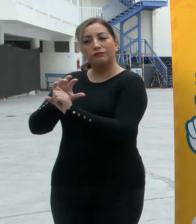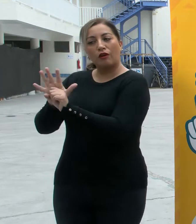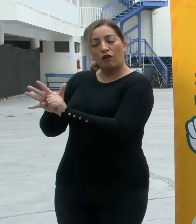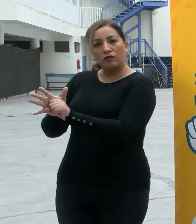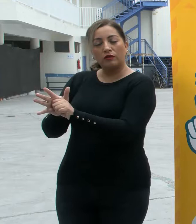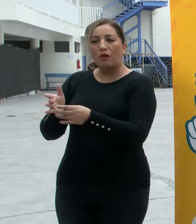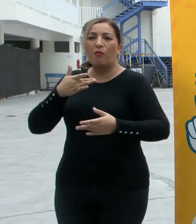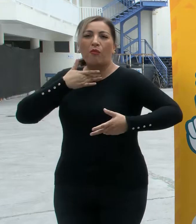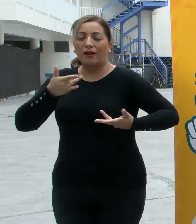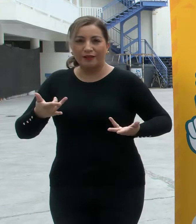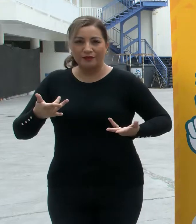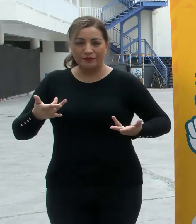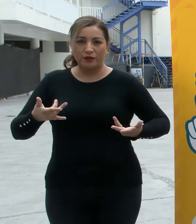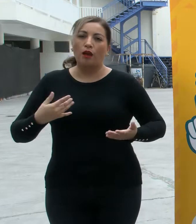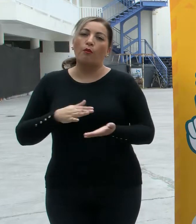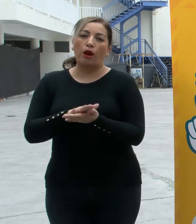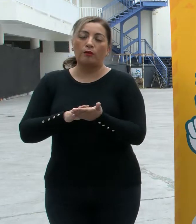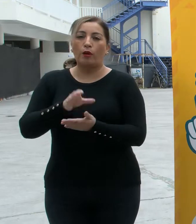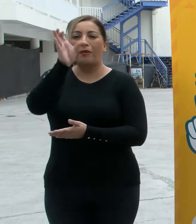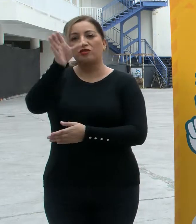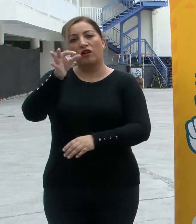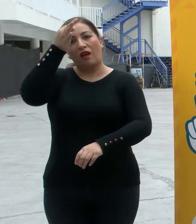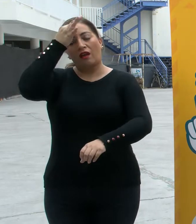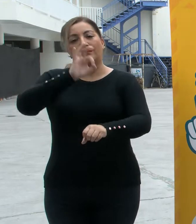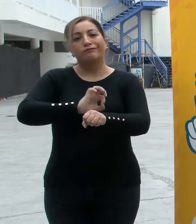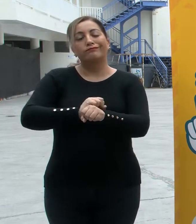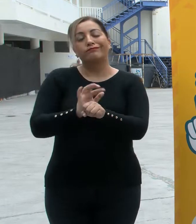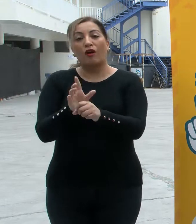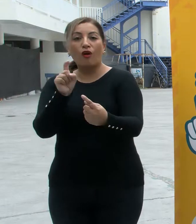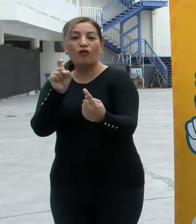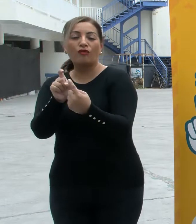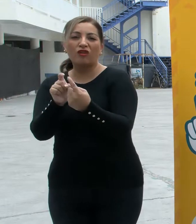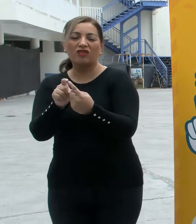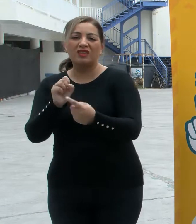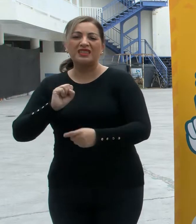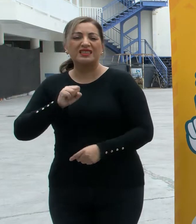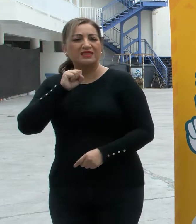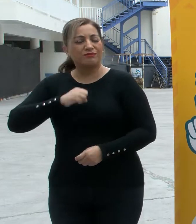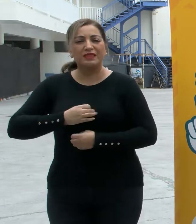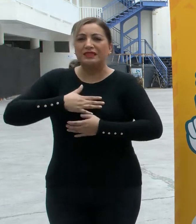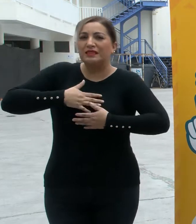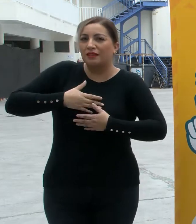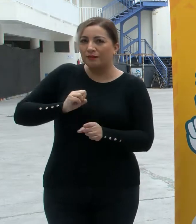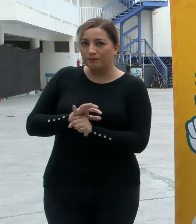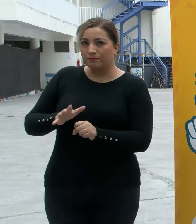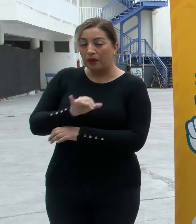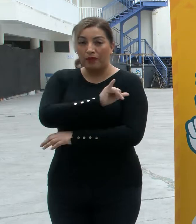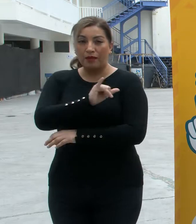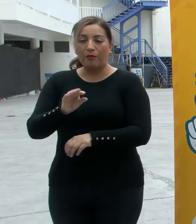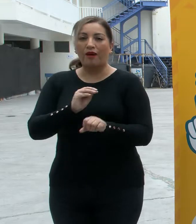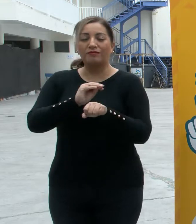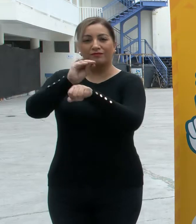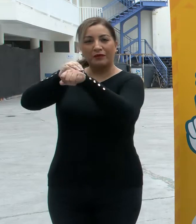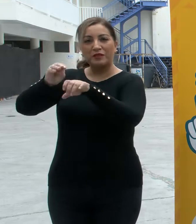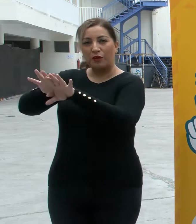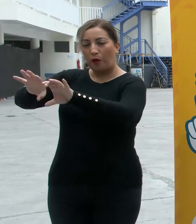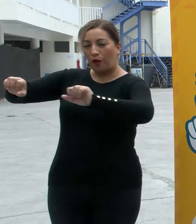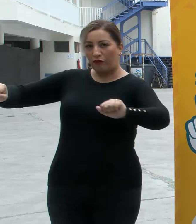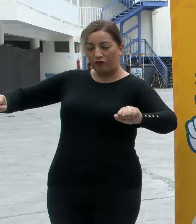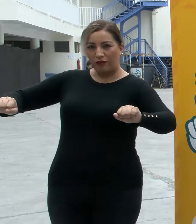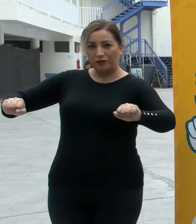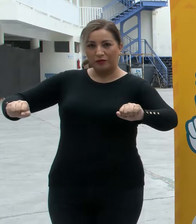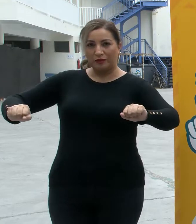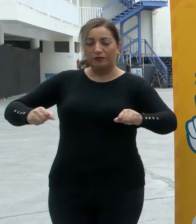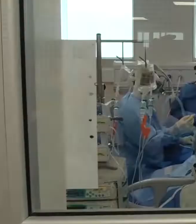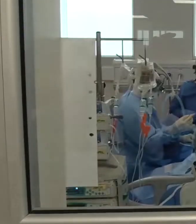Probables corresponden a contactos estrechos que han iniciado sintomatología y que posteriormente se confirman a través de la